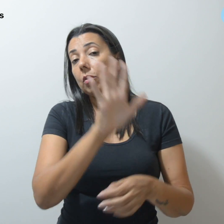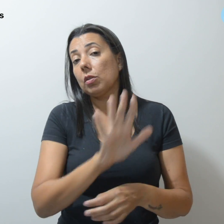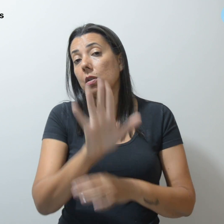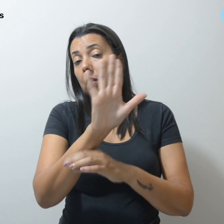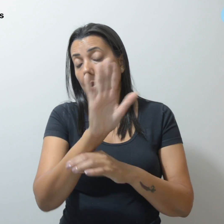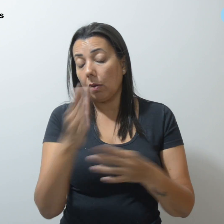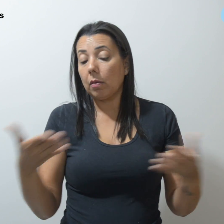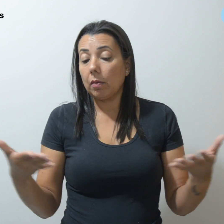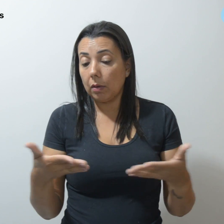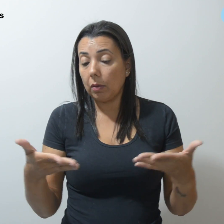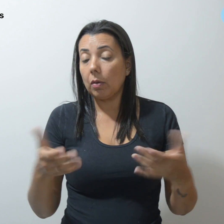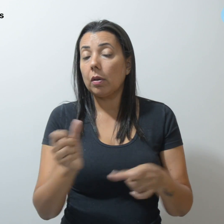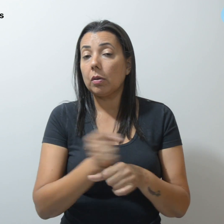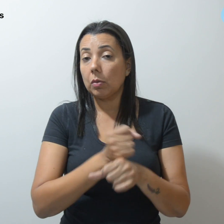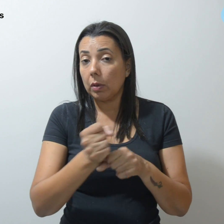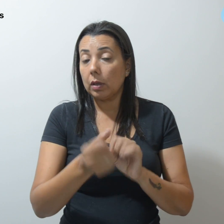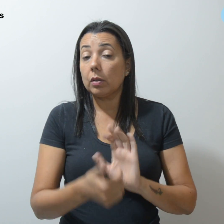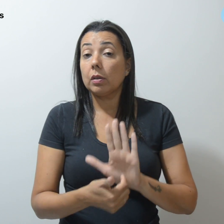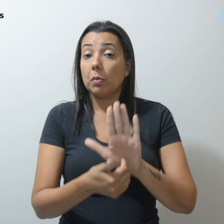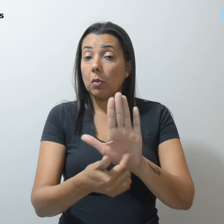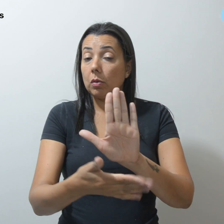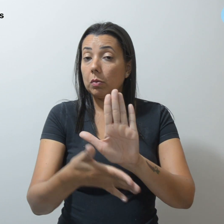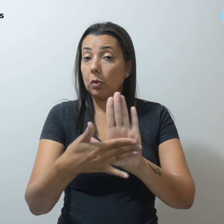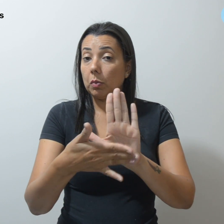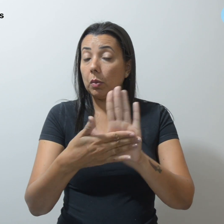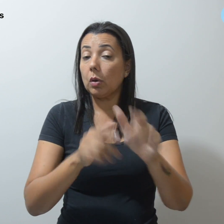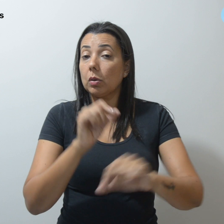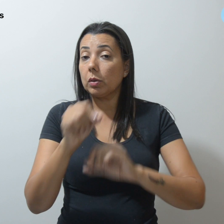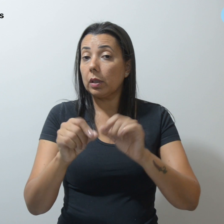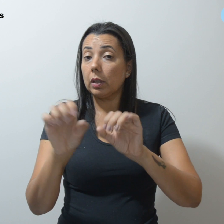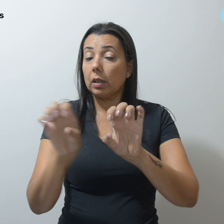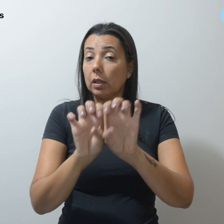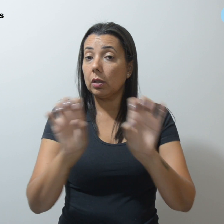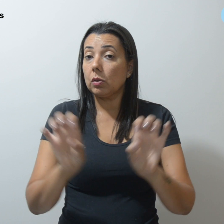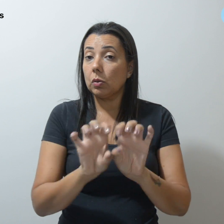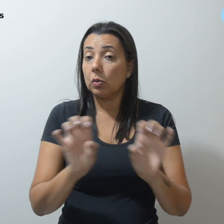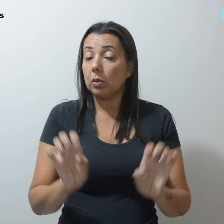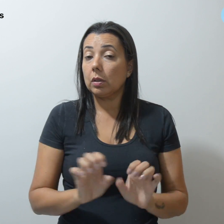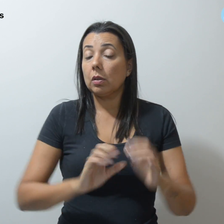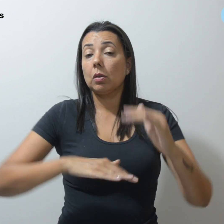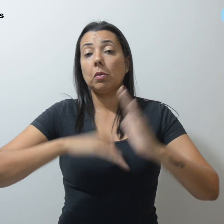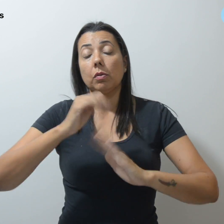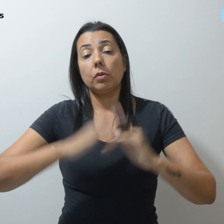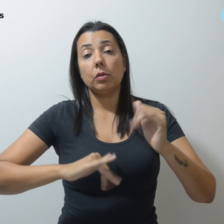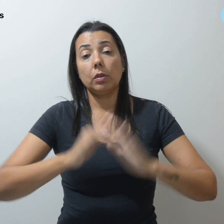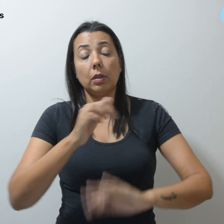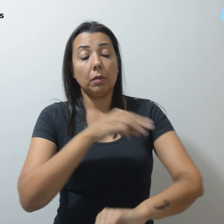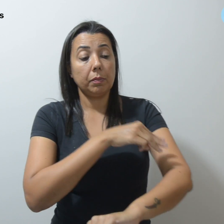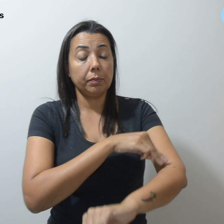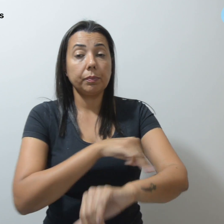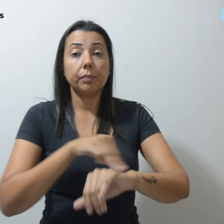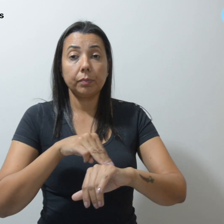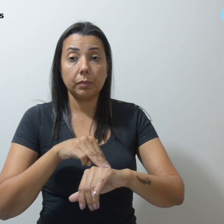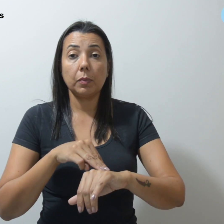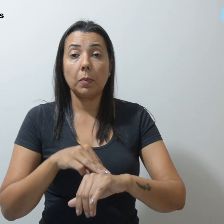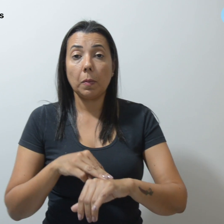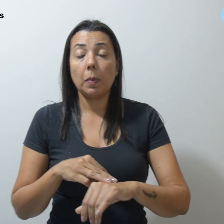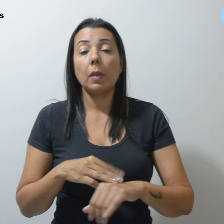ano e traz como pauta a reestruturação da carreira do magistério. Transporte